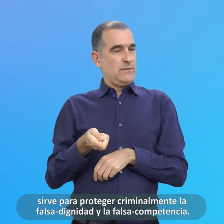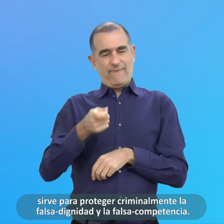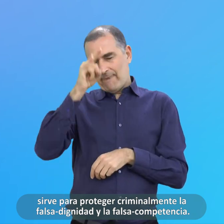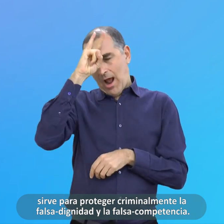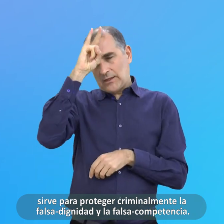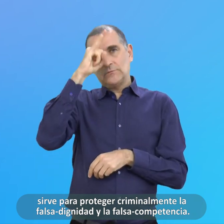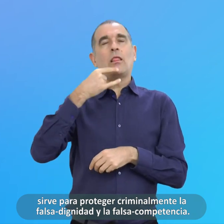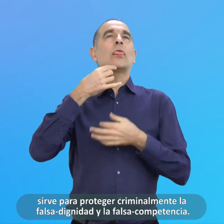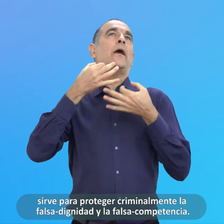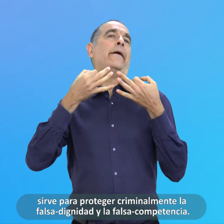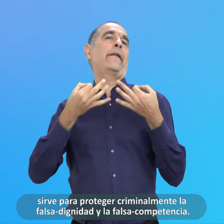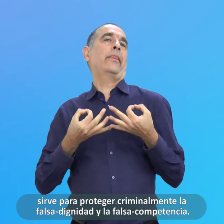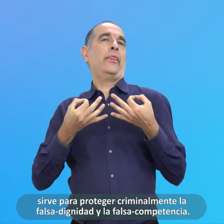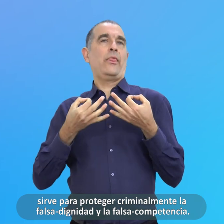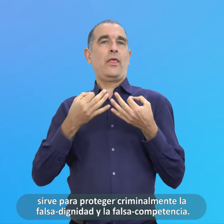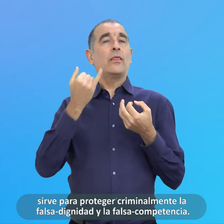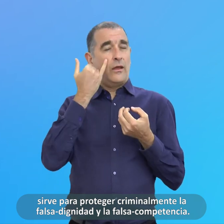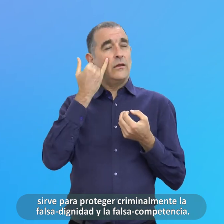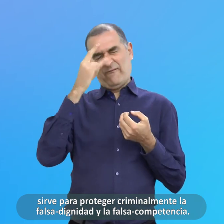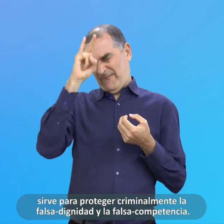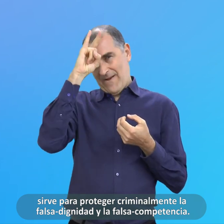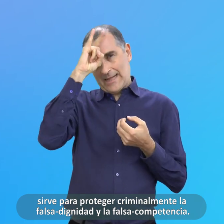dignidad Y la falsa competencia